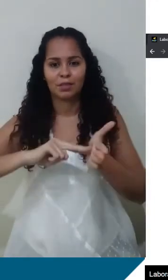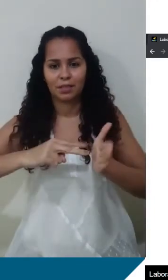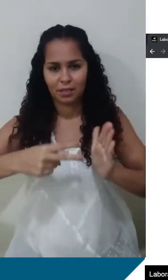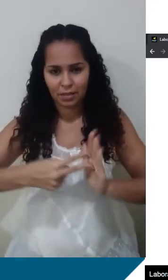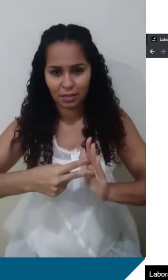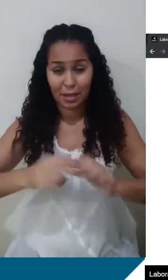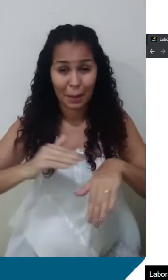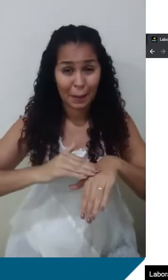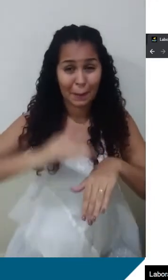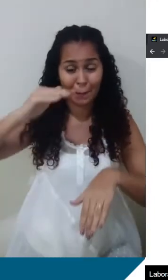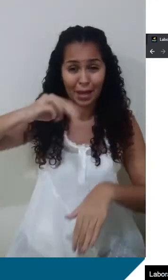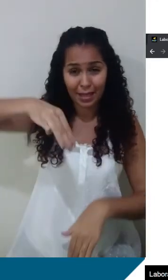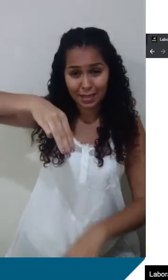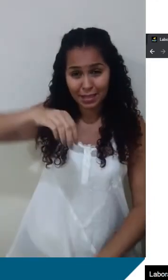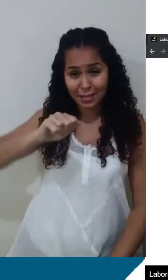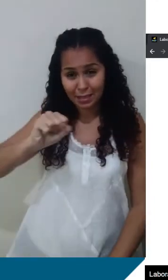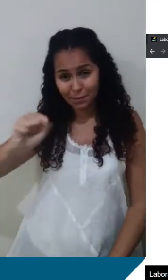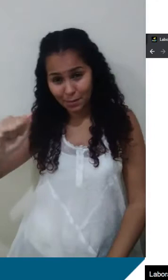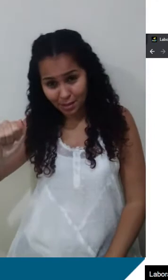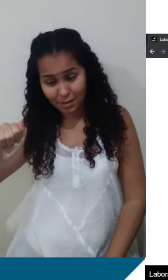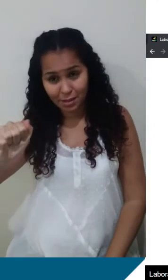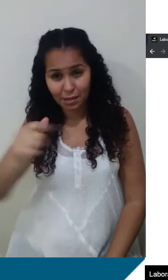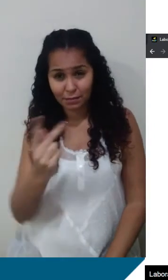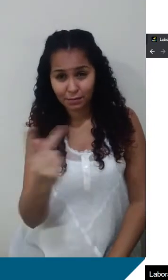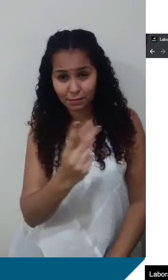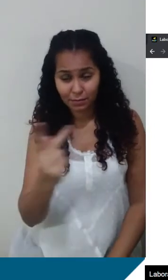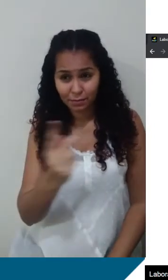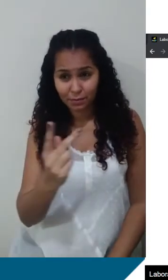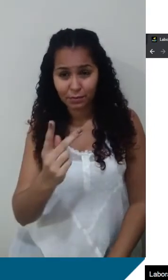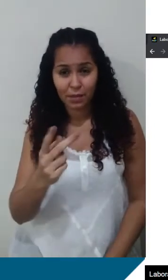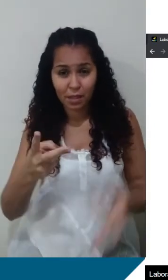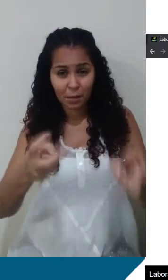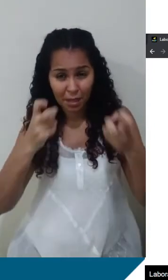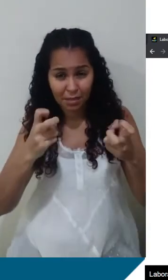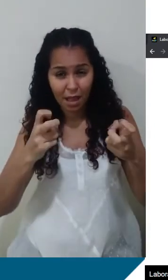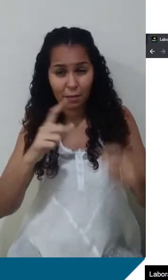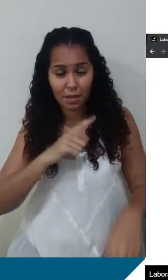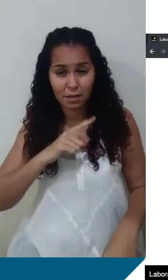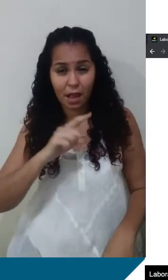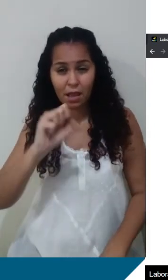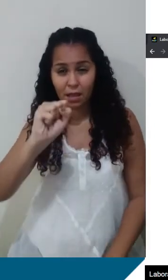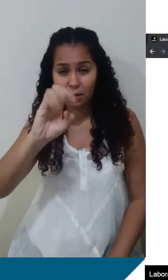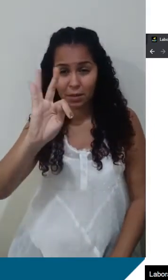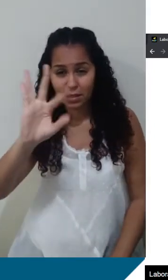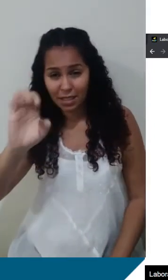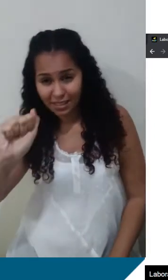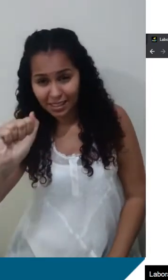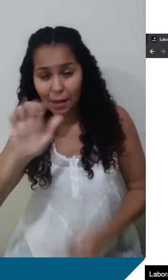Quanto maior a massa desses corpos, observa aqui essas setinhas que representam as forças